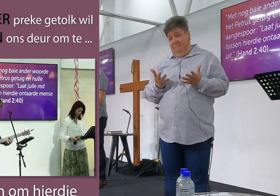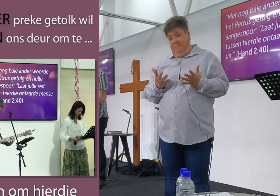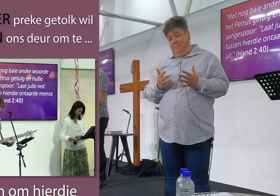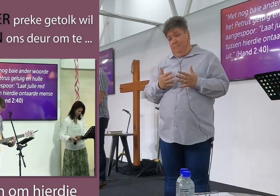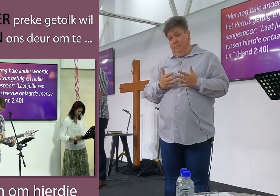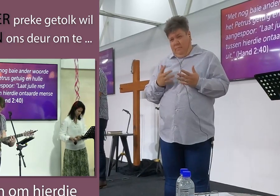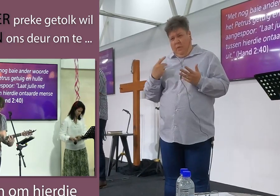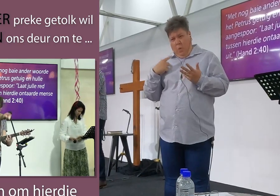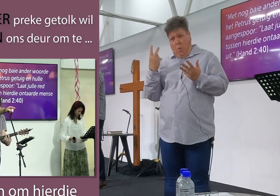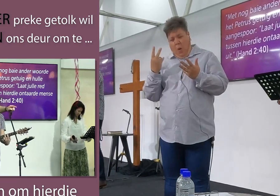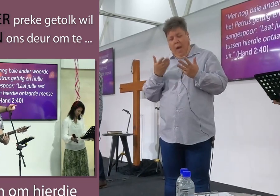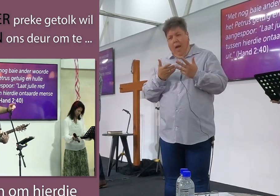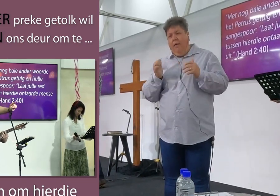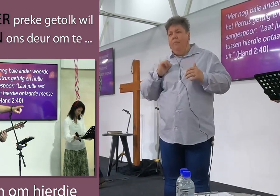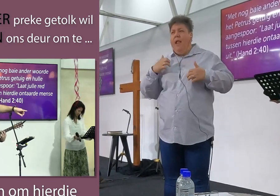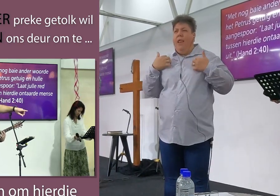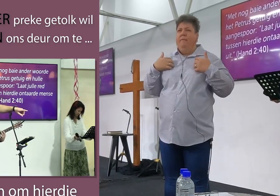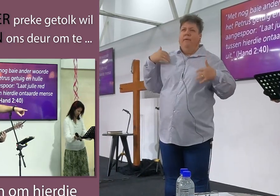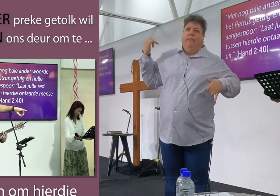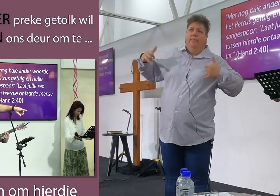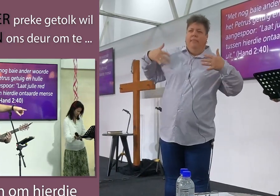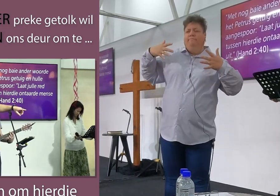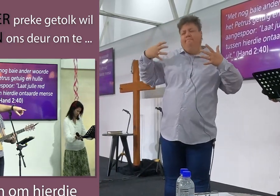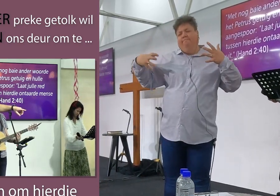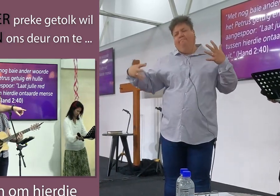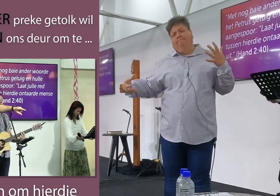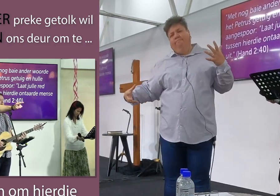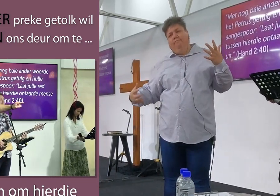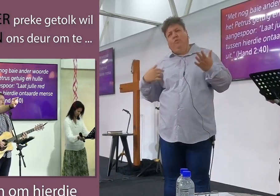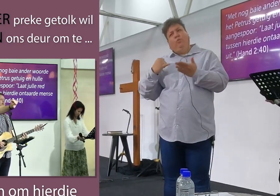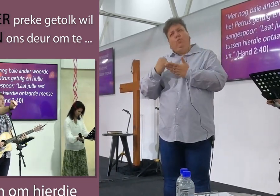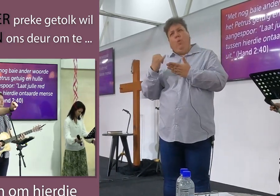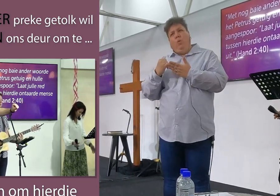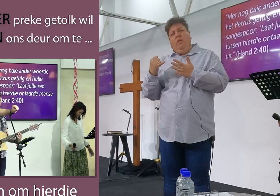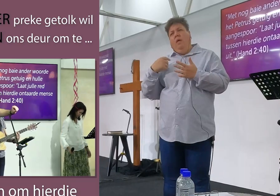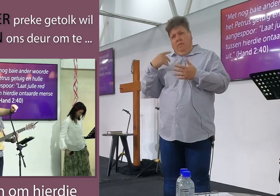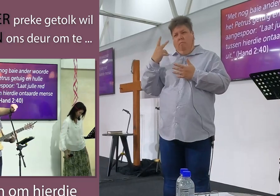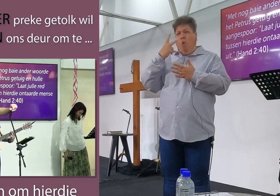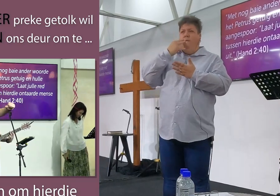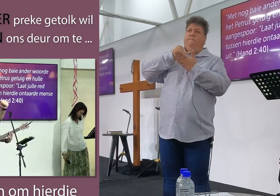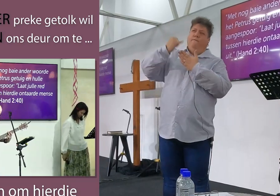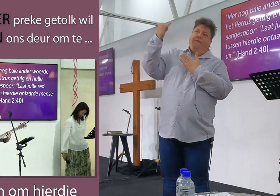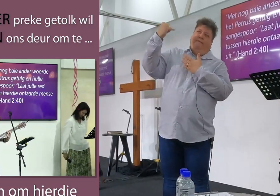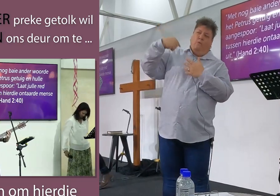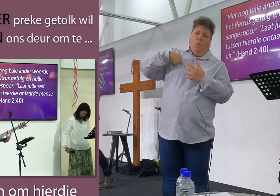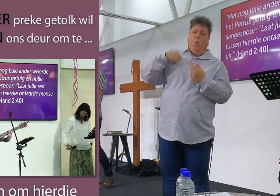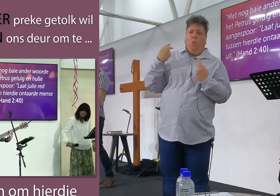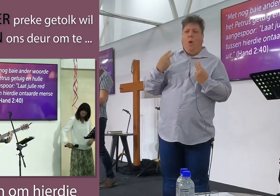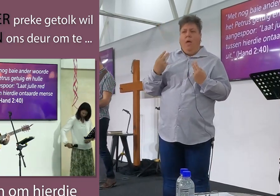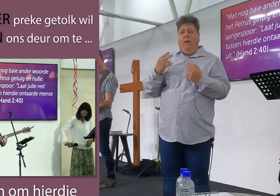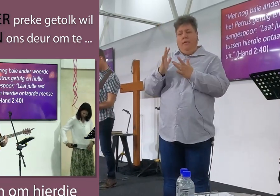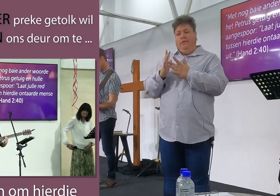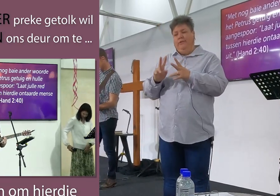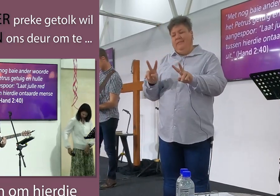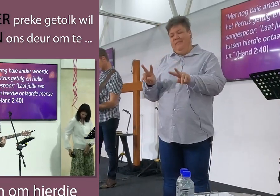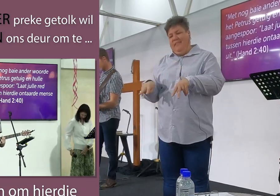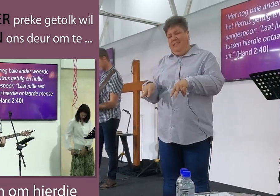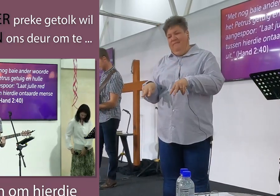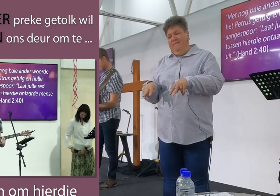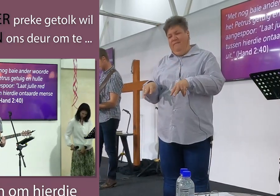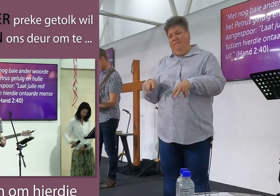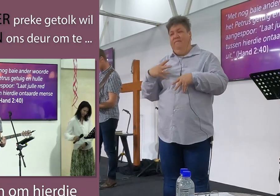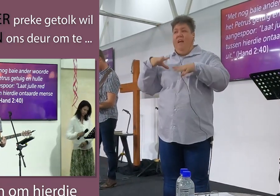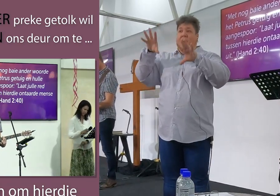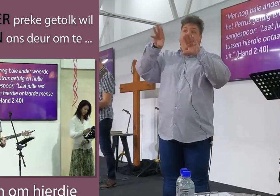dis wie ek was jylle dis wie elke vir ons was ons was ook een vervloekte en Jesus het gesterf en en toe ons